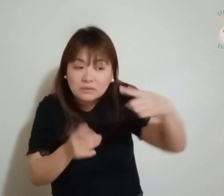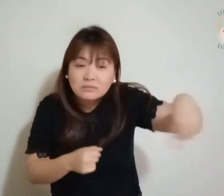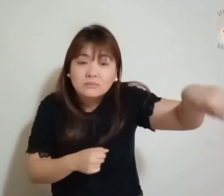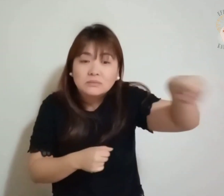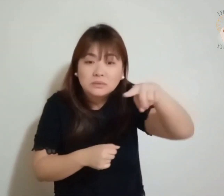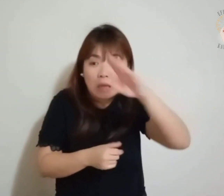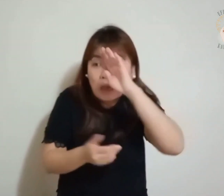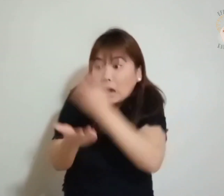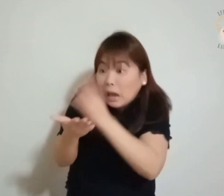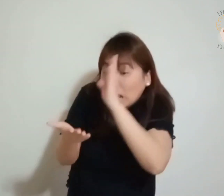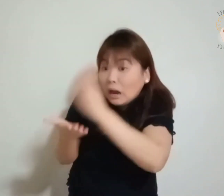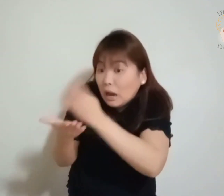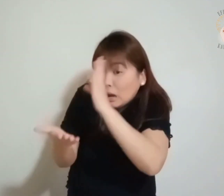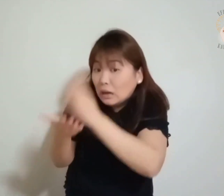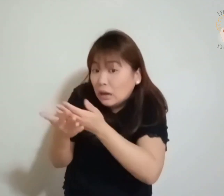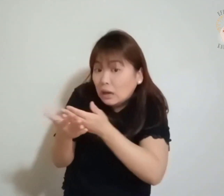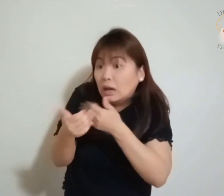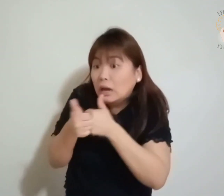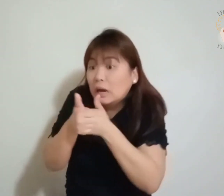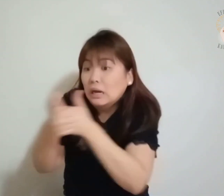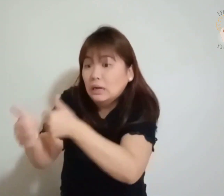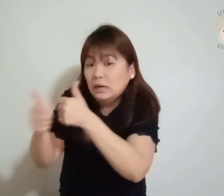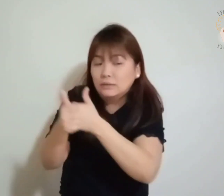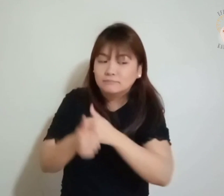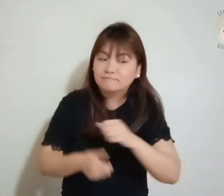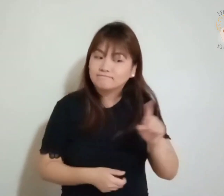Não sigais essa gente